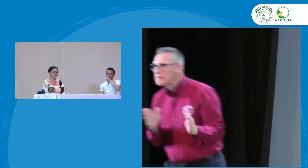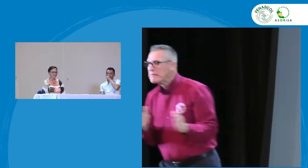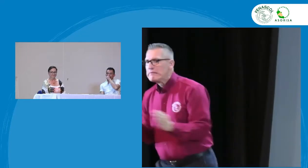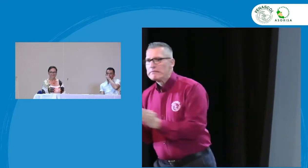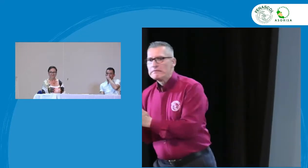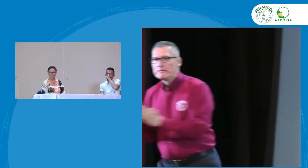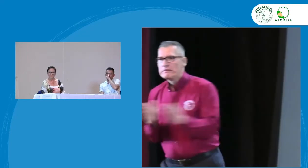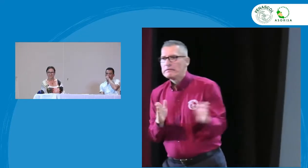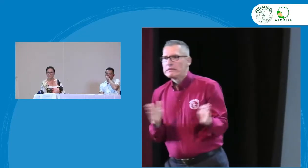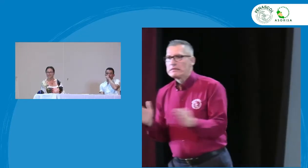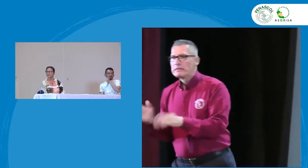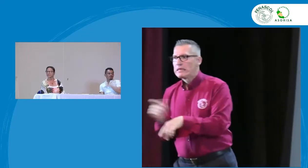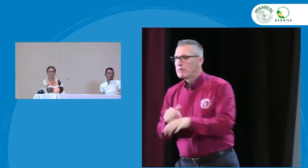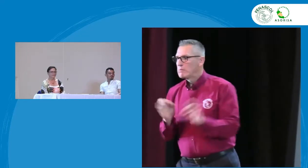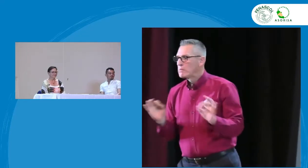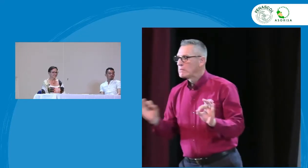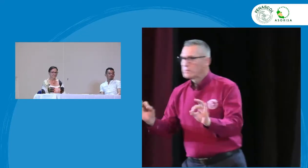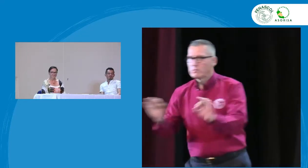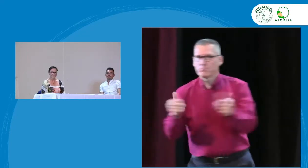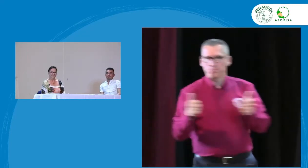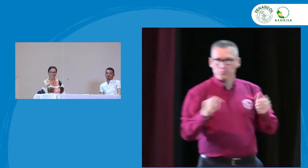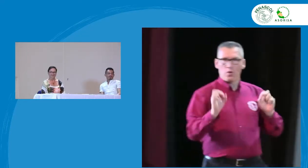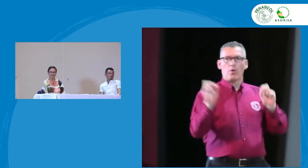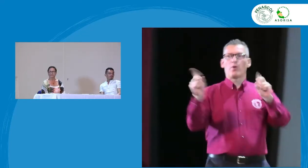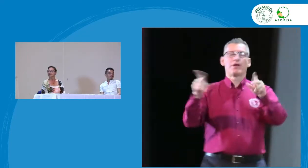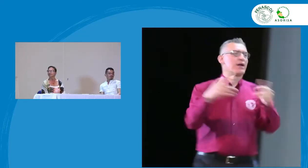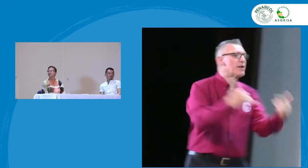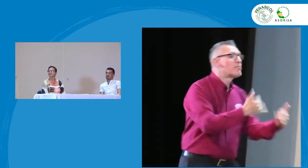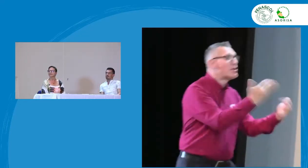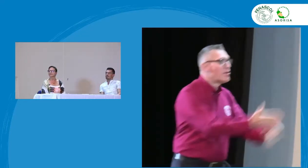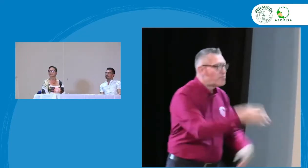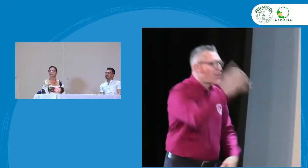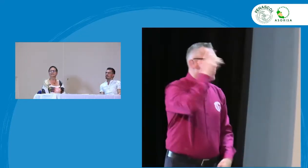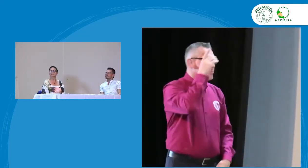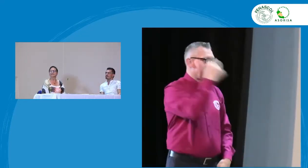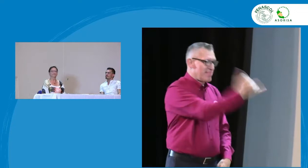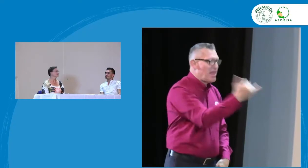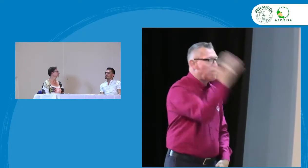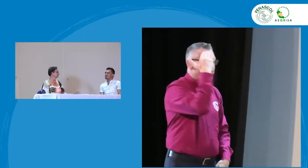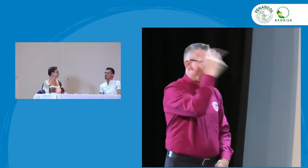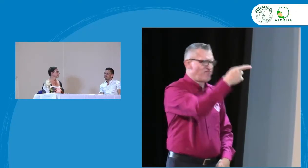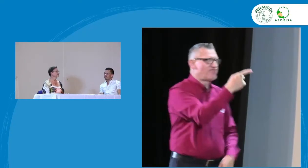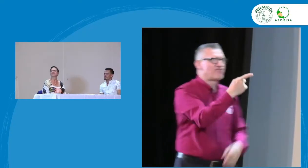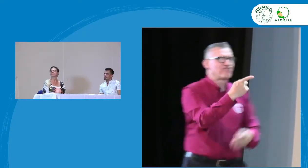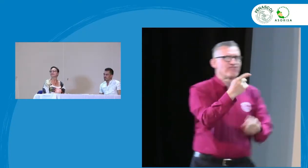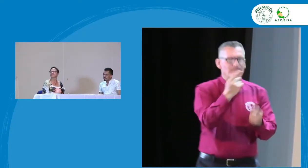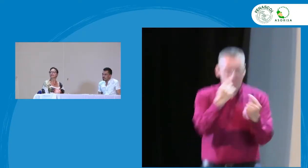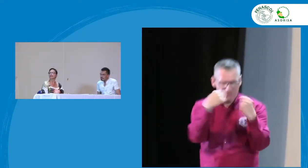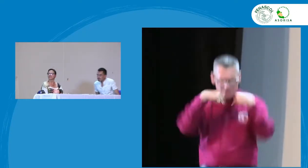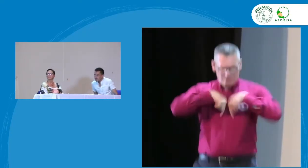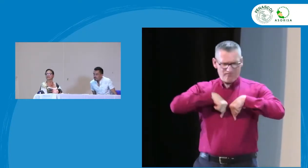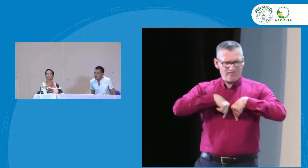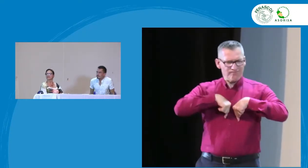antes de hacerle la pregunta quiero que me cuenten cómo vamos del tiempo ¿vamos bien? ok ok muy bien Diego López